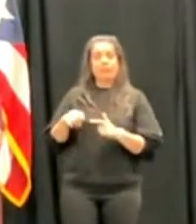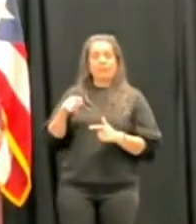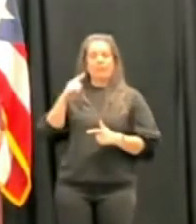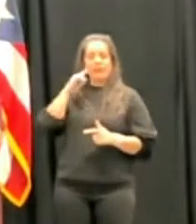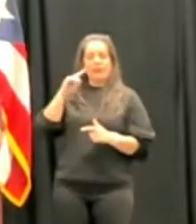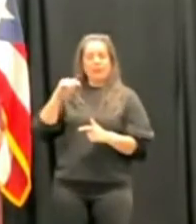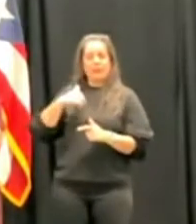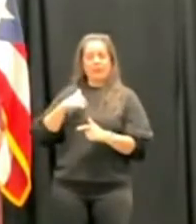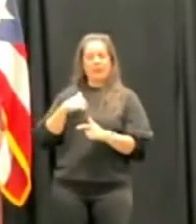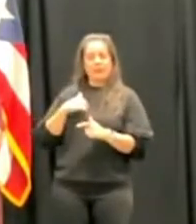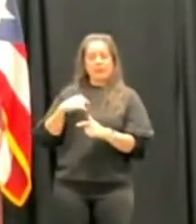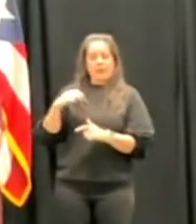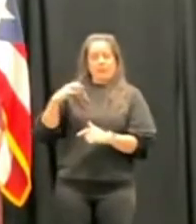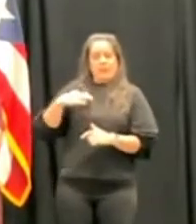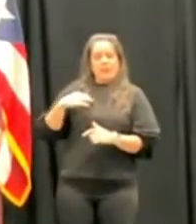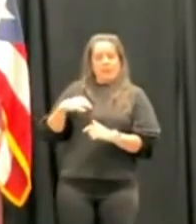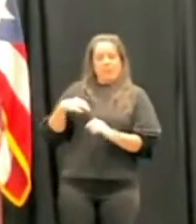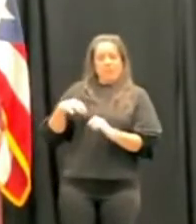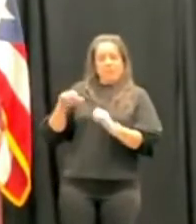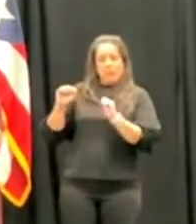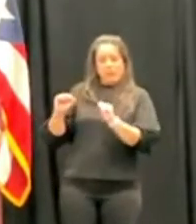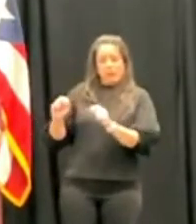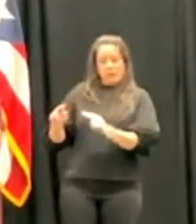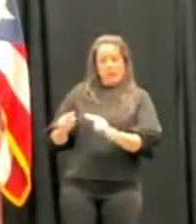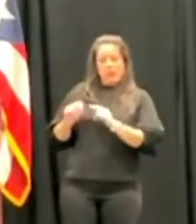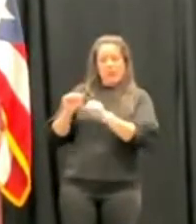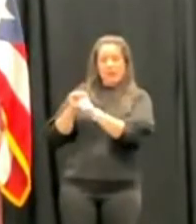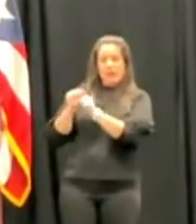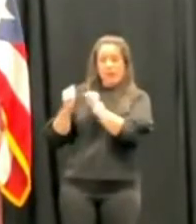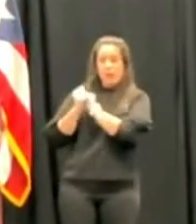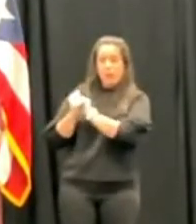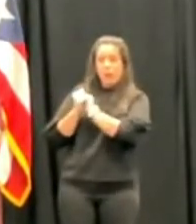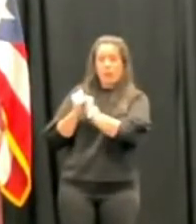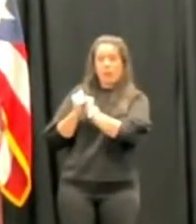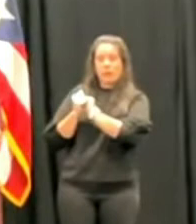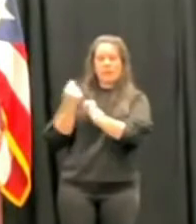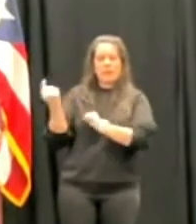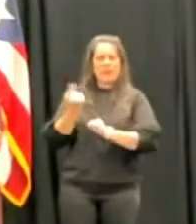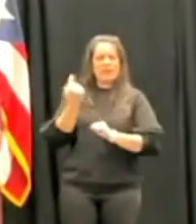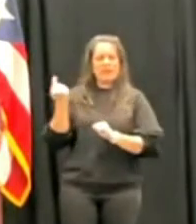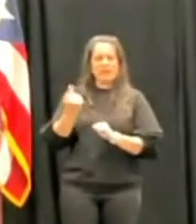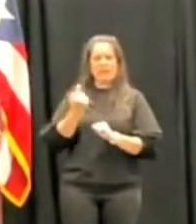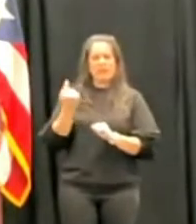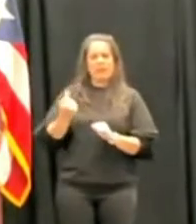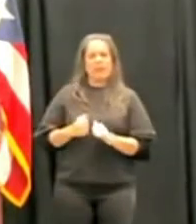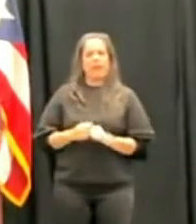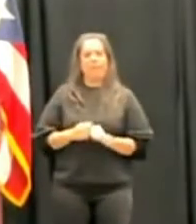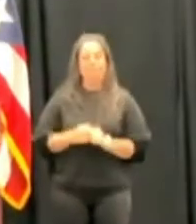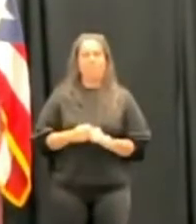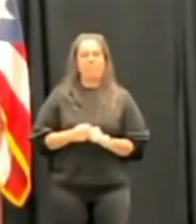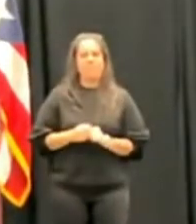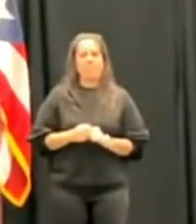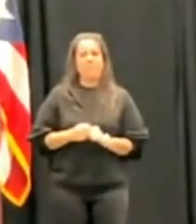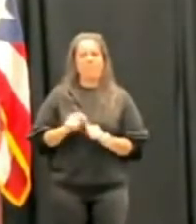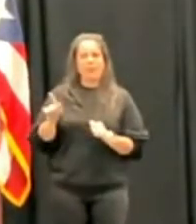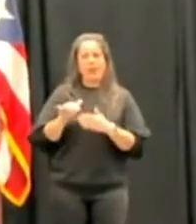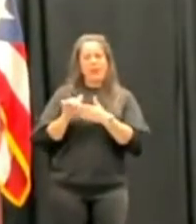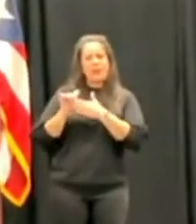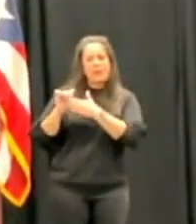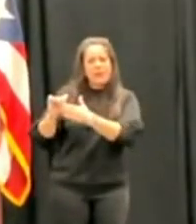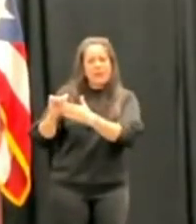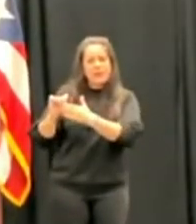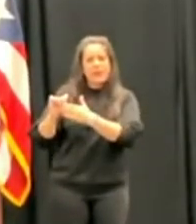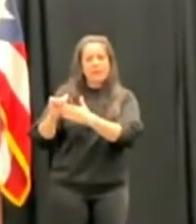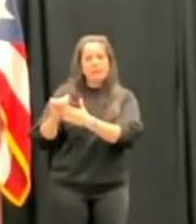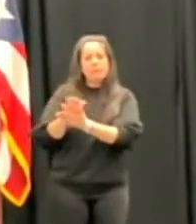privilegio poder laborar mano a mano con ella. En todo momento lo que la guiaba era